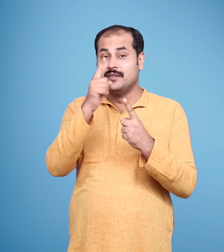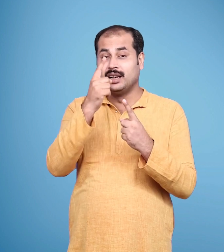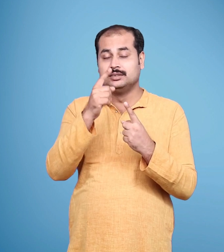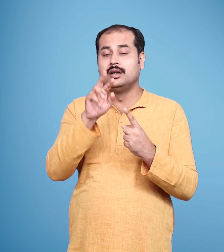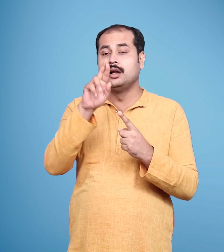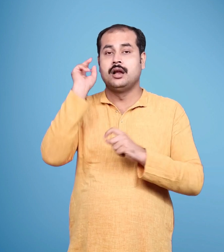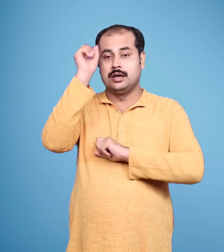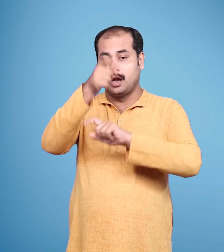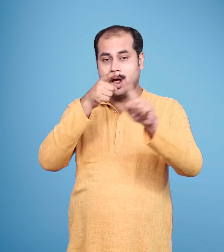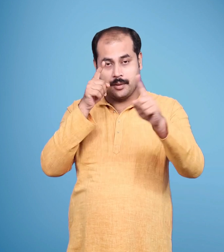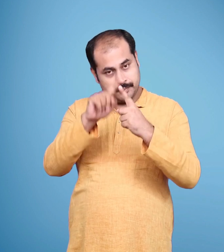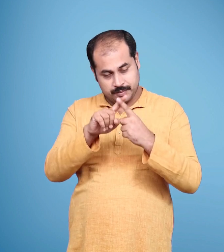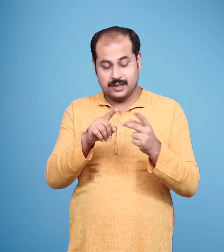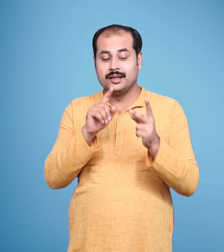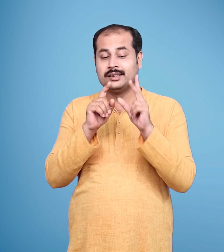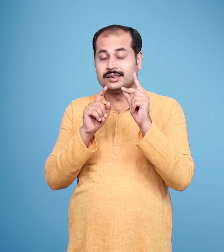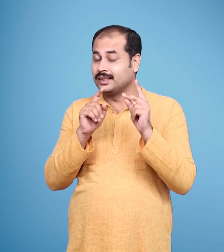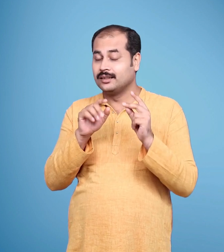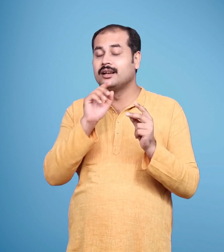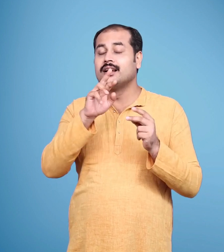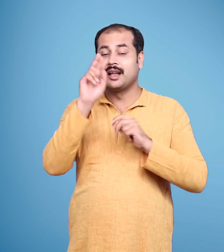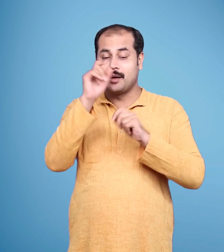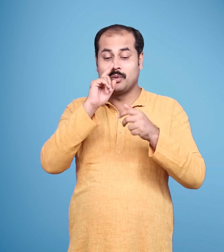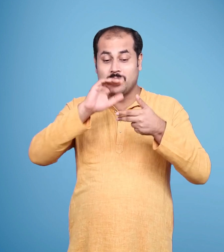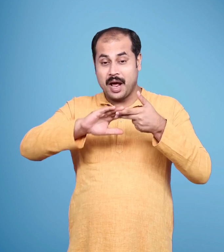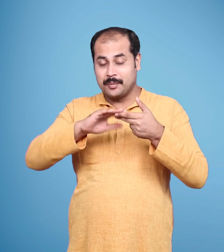हे राम हे सीते